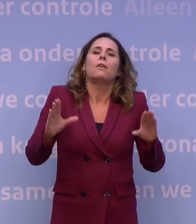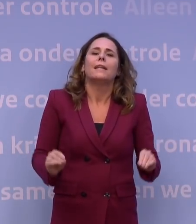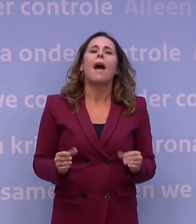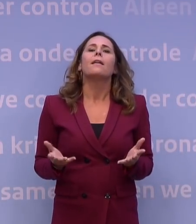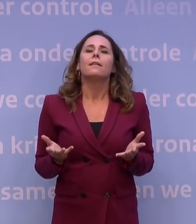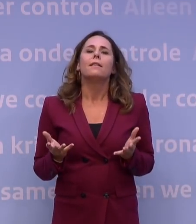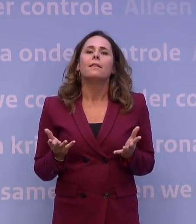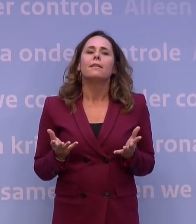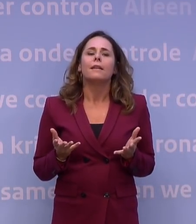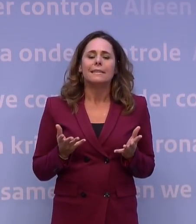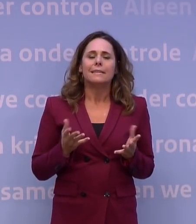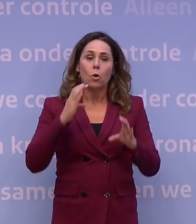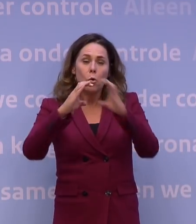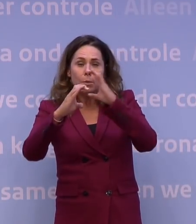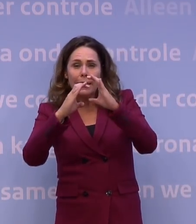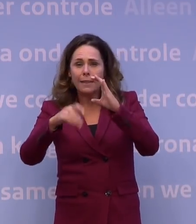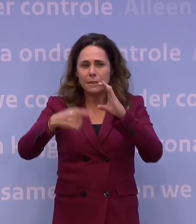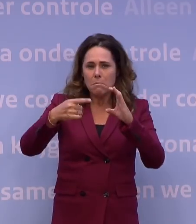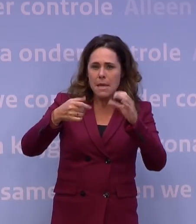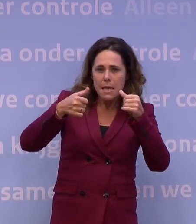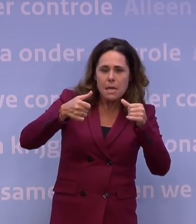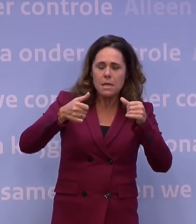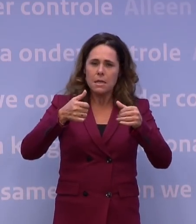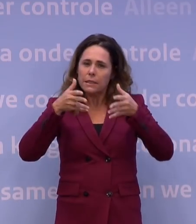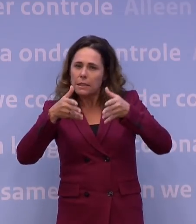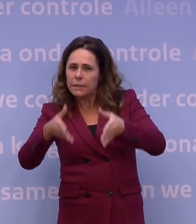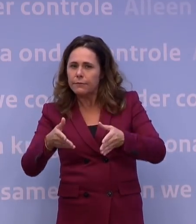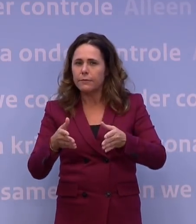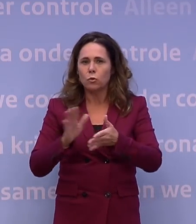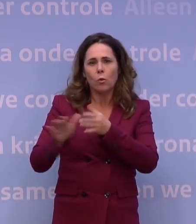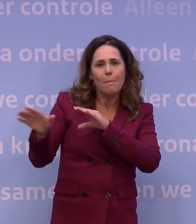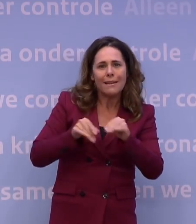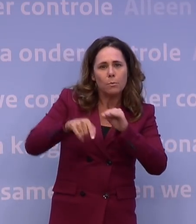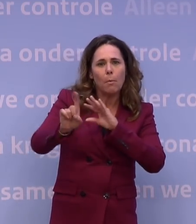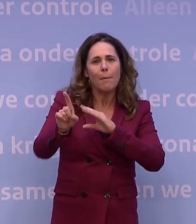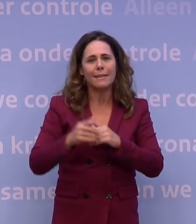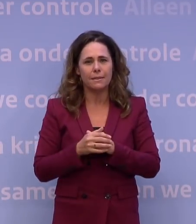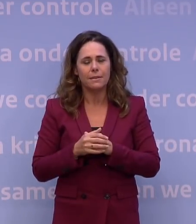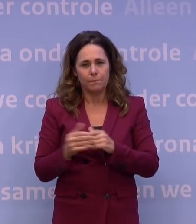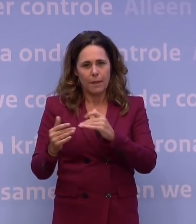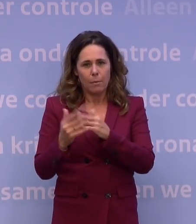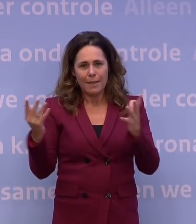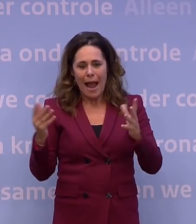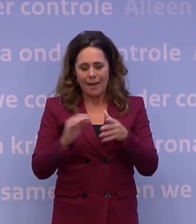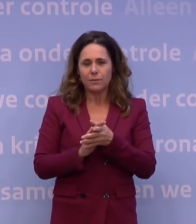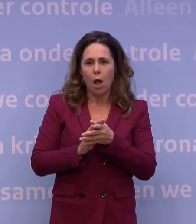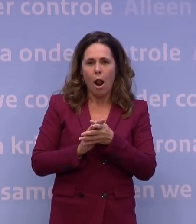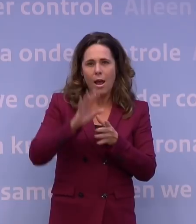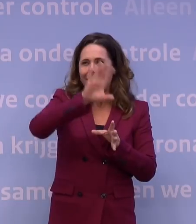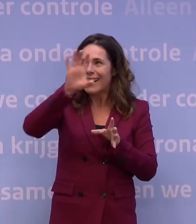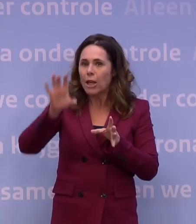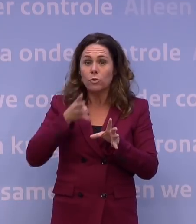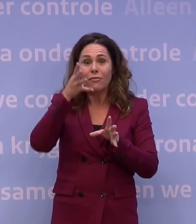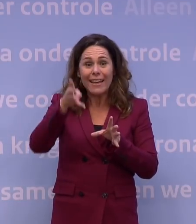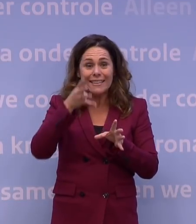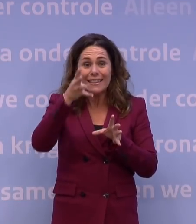het intensiveren op de communicatie. Het is niet dat dat zonder maatregelen is gebleven op dat moment. Er is een aantal regio's, namelijk 14 in totaal, is